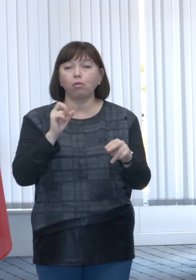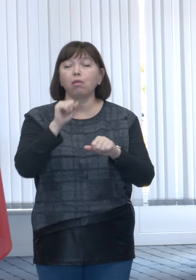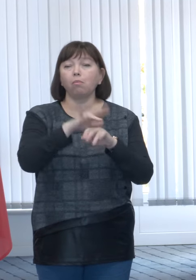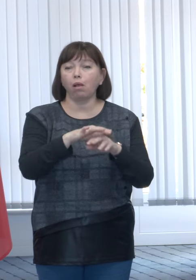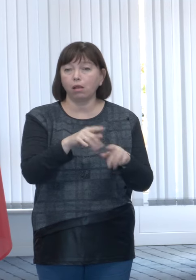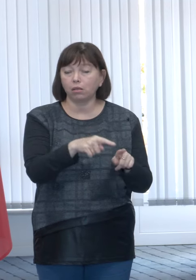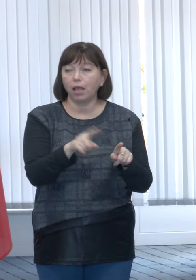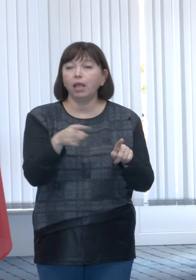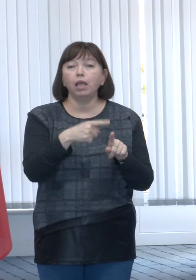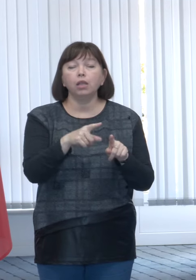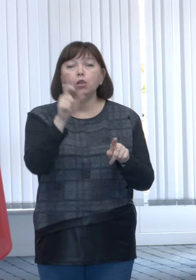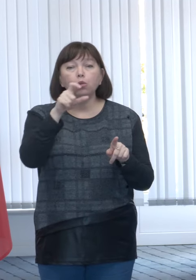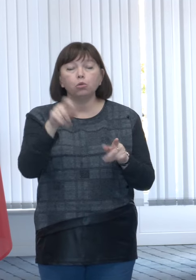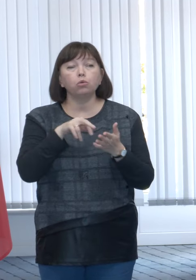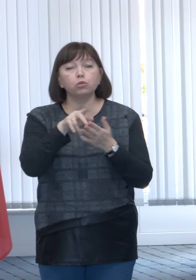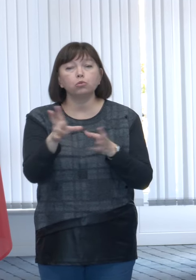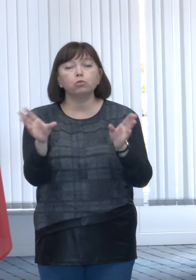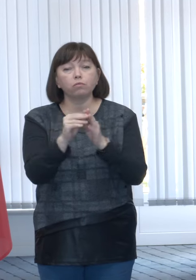îi îi